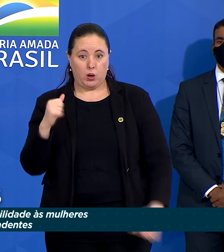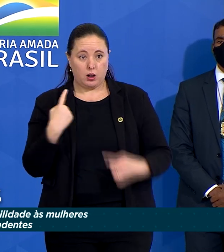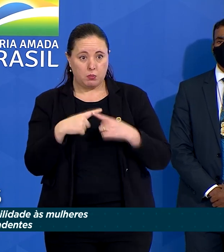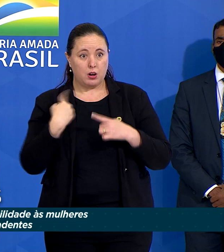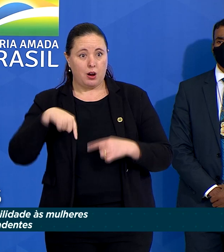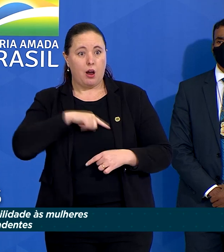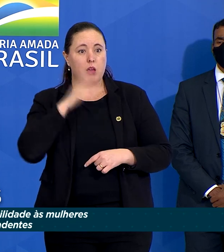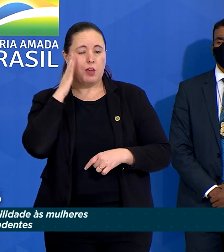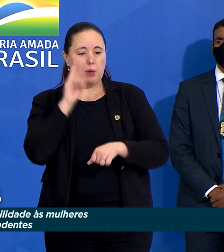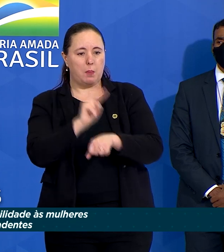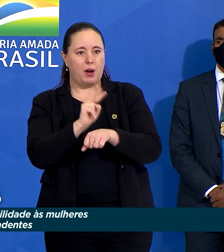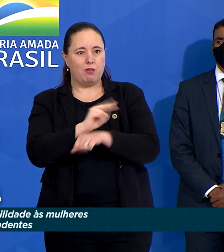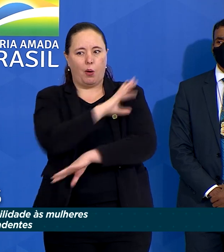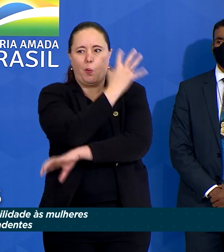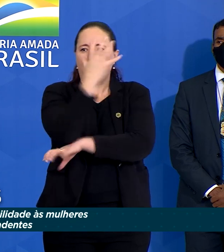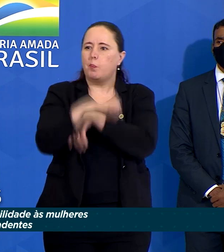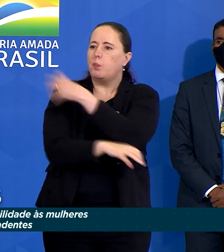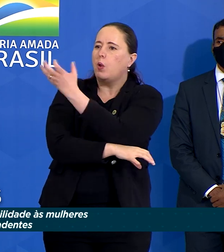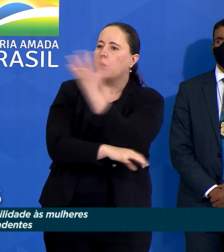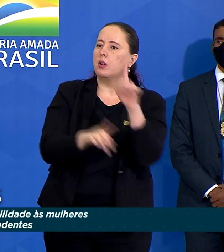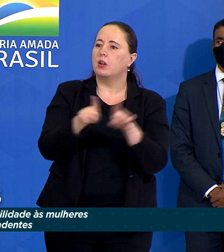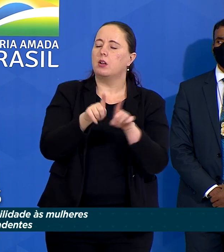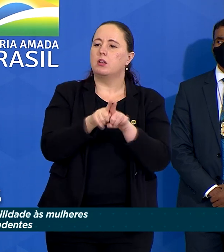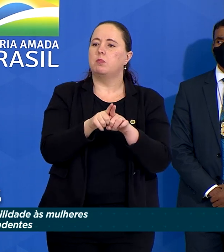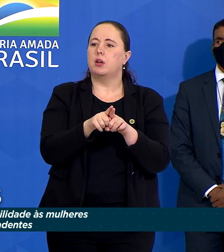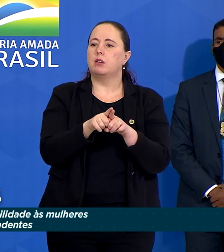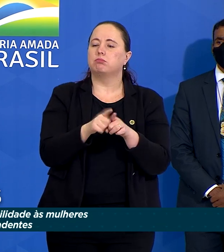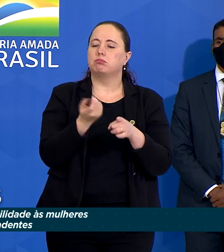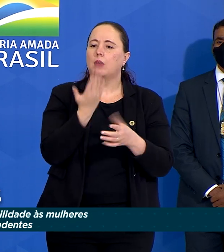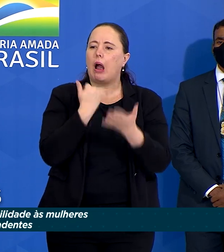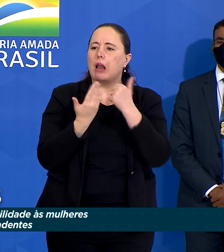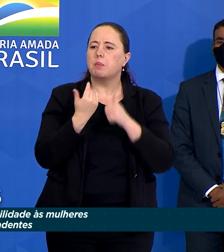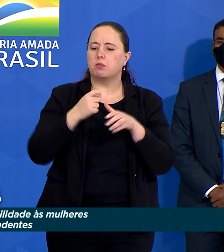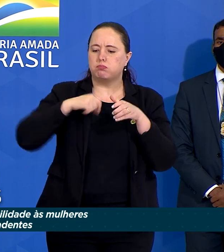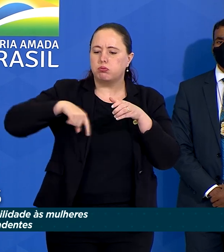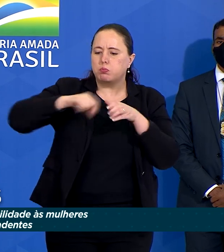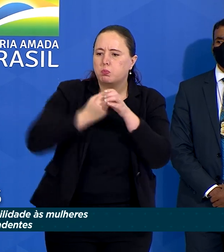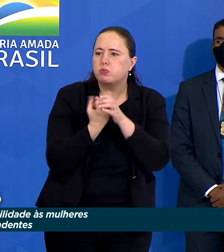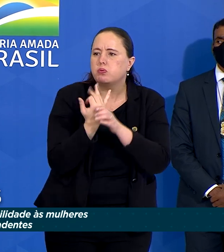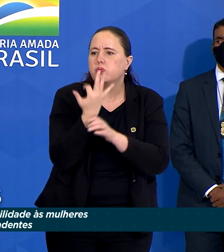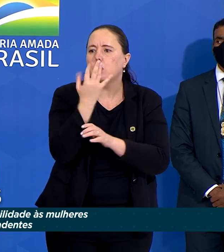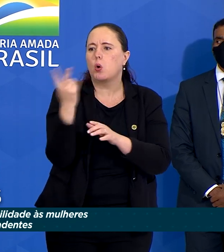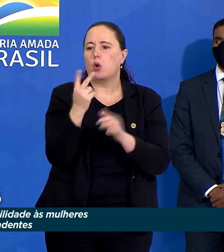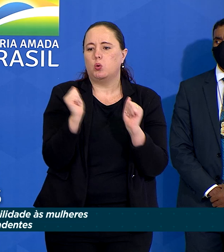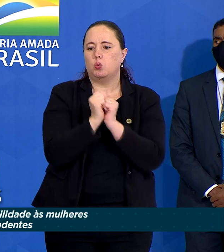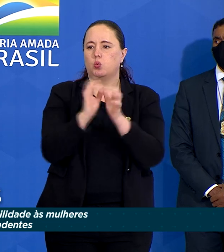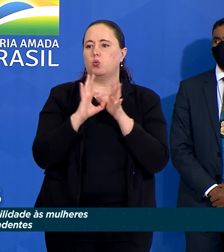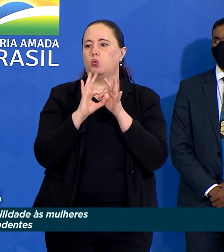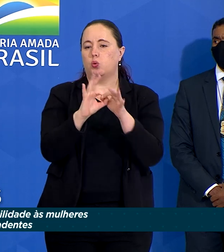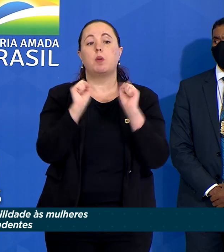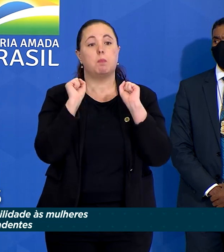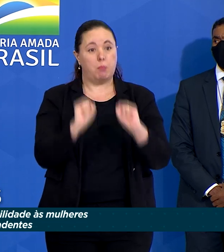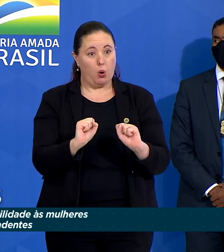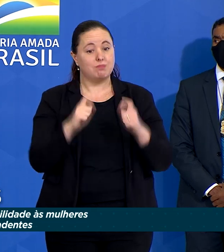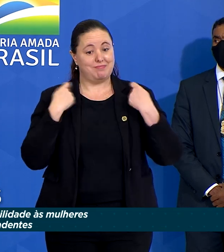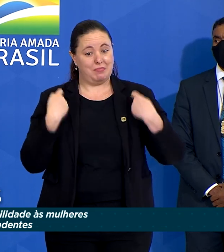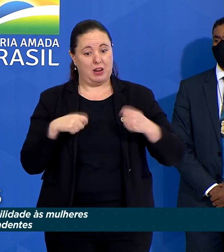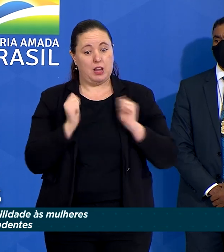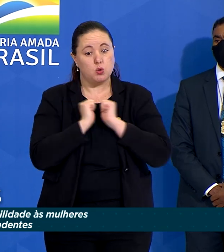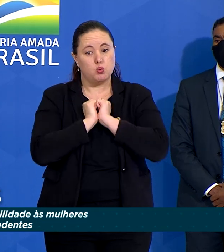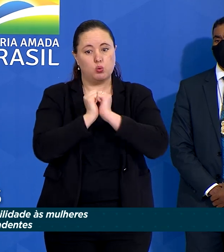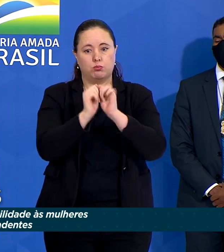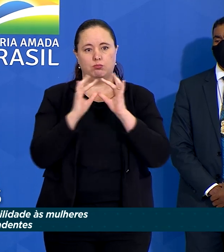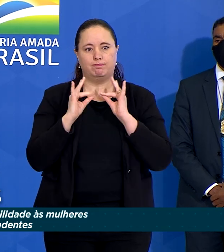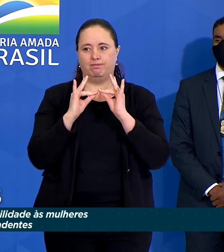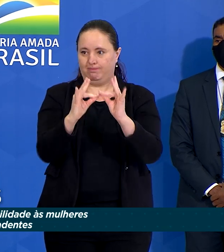a preservação ambiental e a produção de alimentos são complementares e podem e devem andar